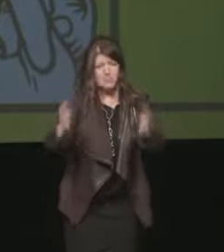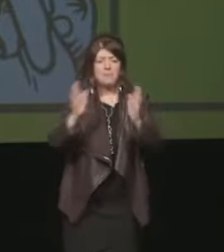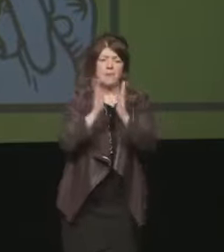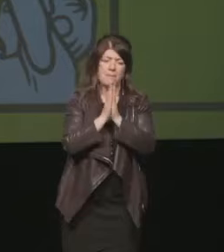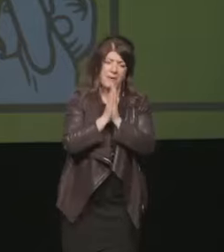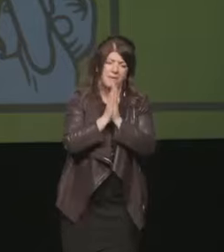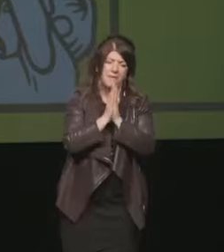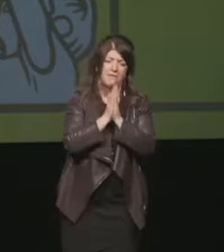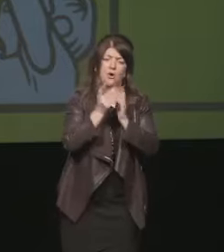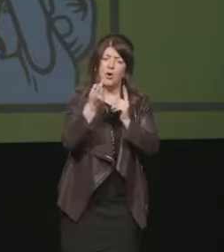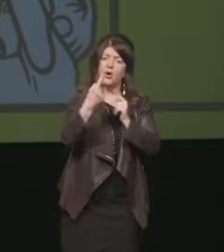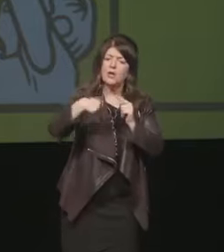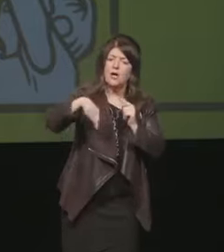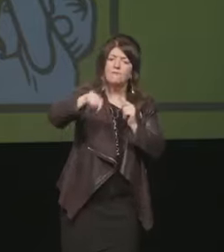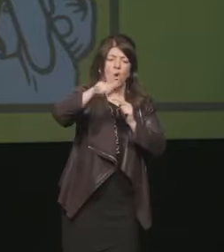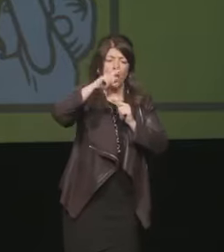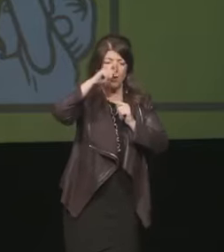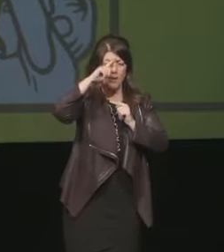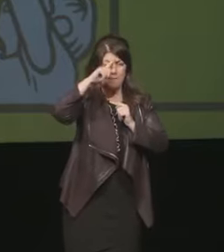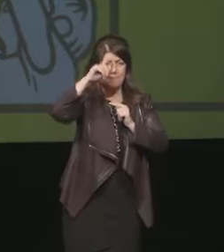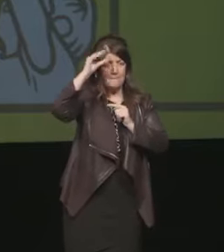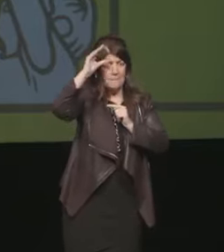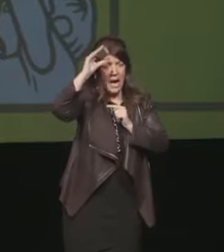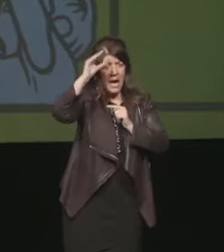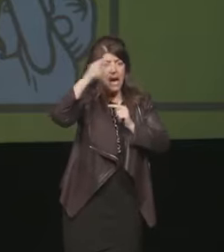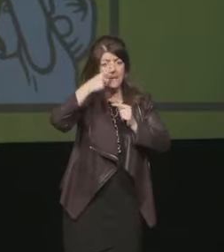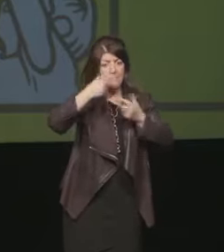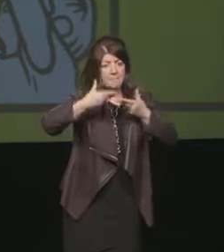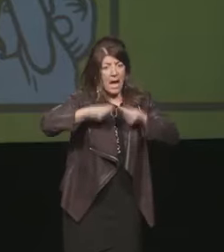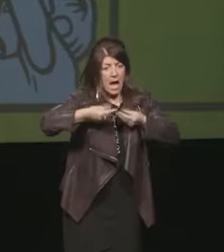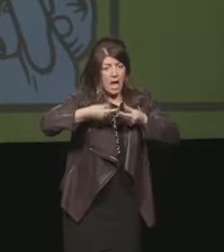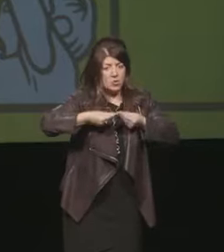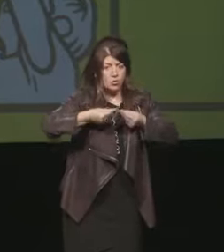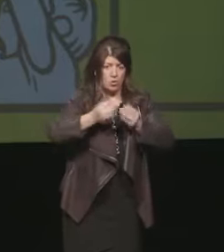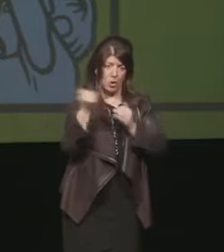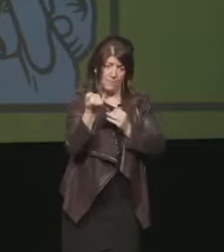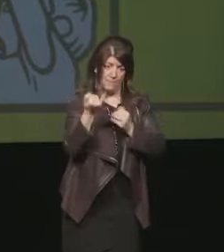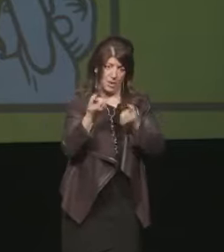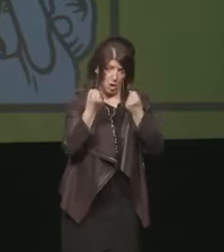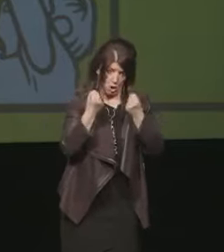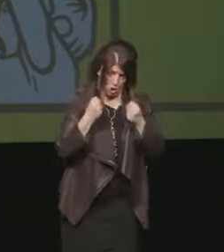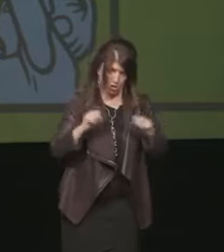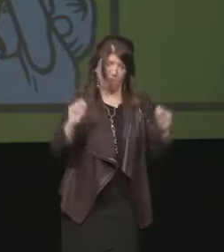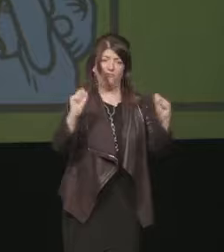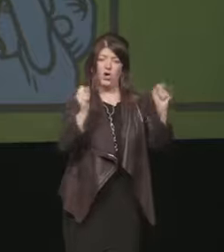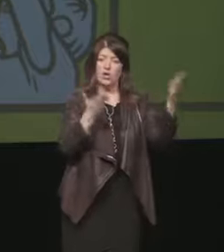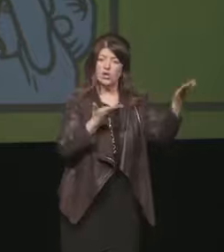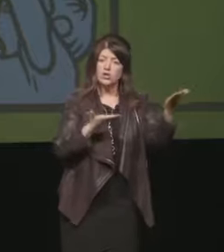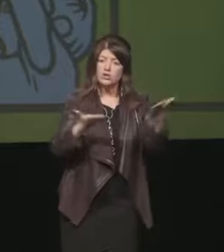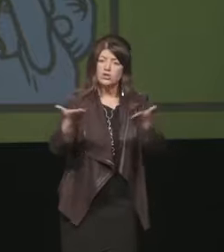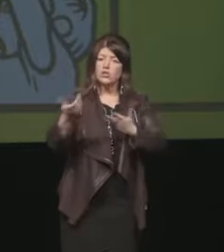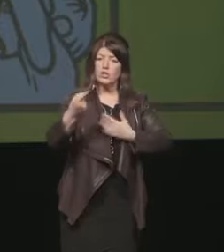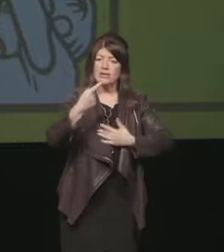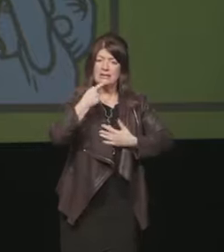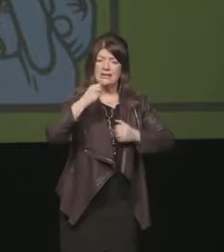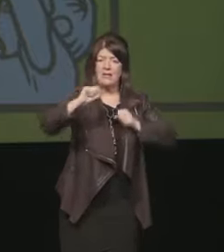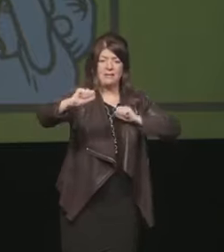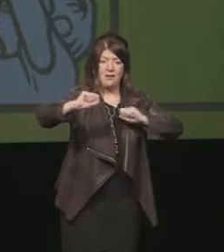maturità e vale anche per il mondo dell'imprenditoria e della classe dirigente perché come dire